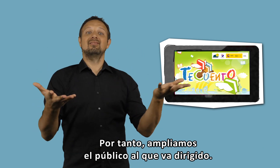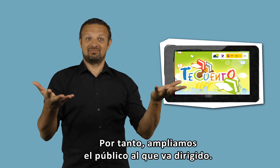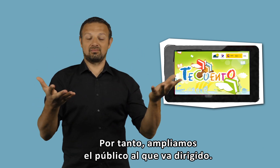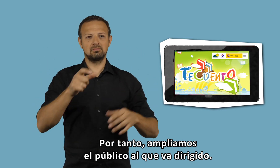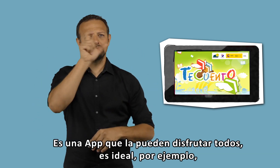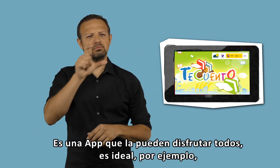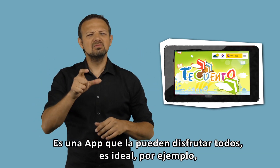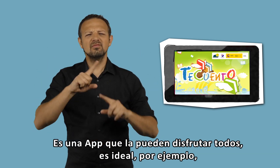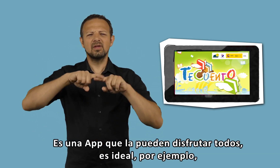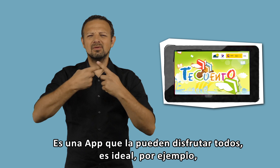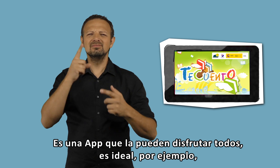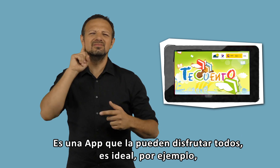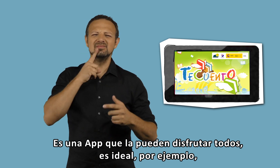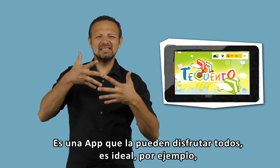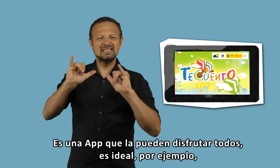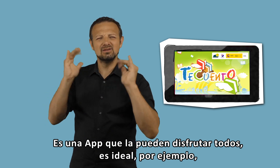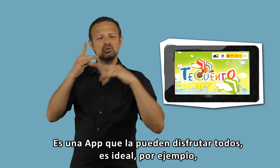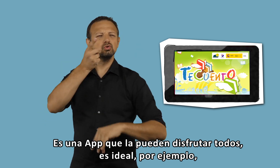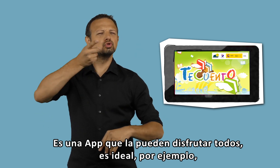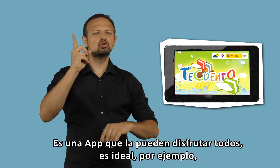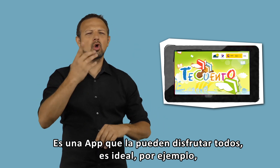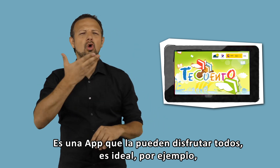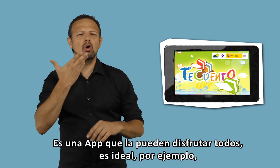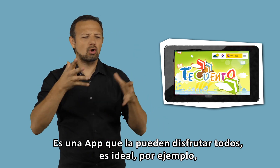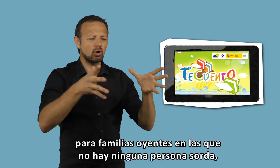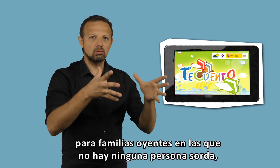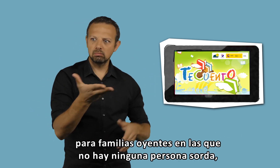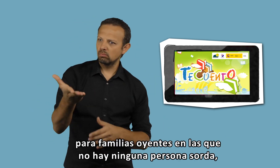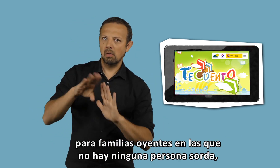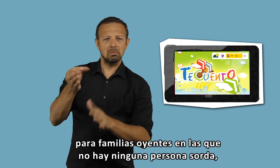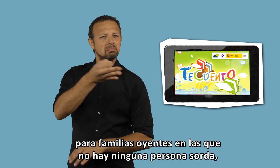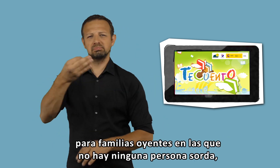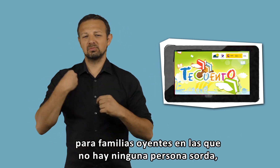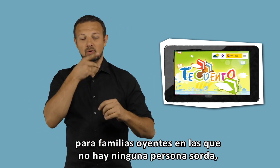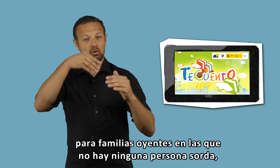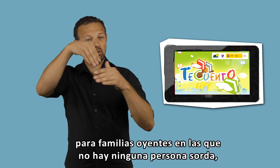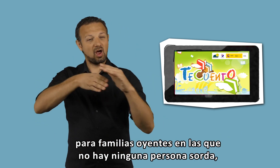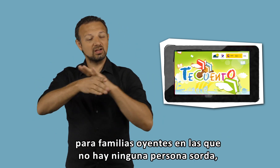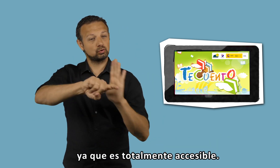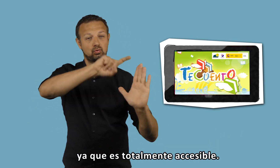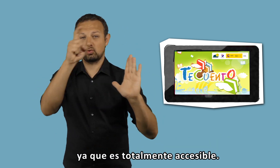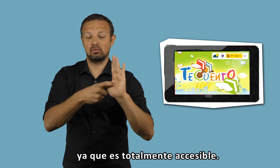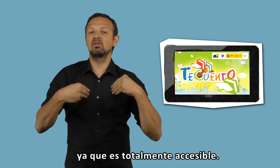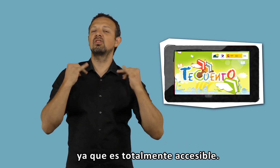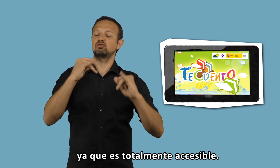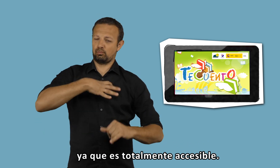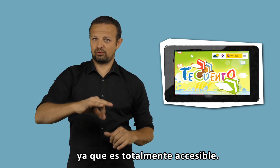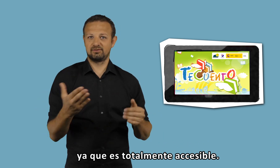Es una app que la pueden disfrutar todos. Es ideal, por ejemplo, para familias oyentes en las que no hay ninguna persona sorda, ya que es totalmente